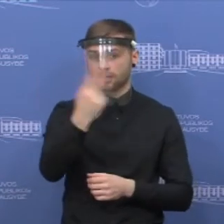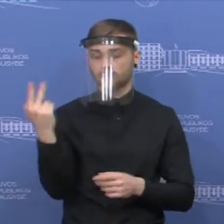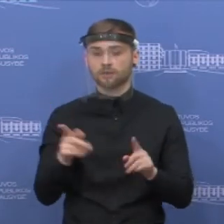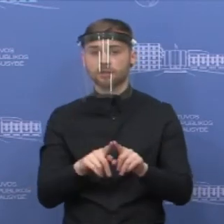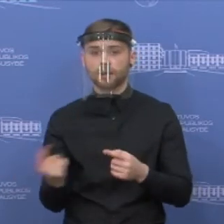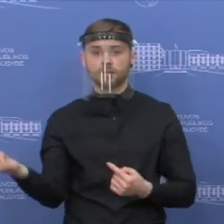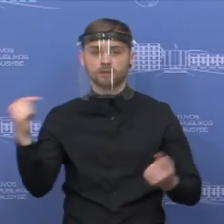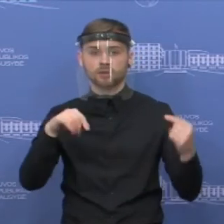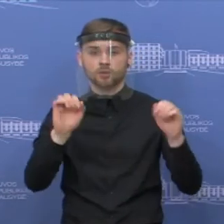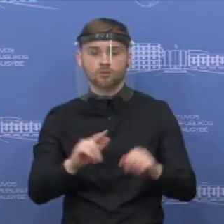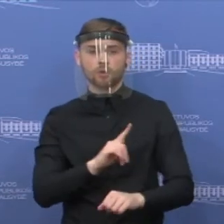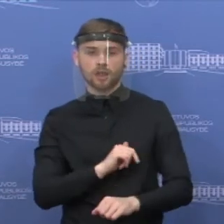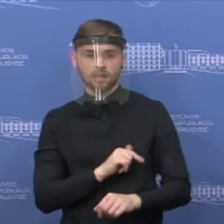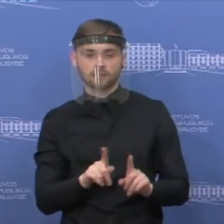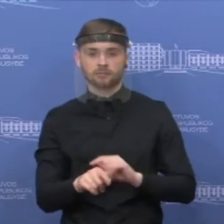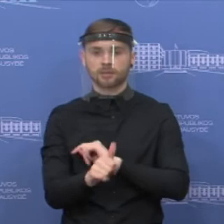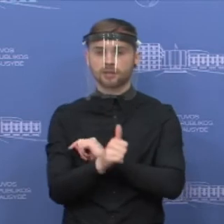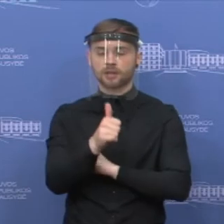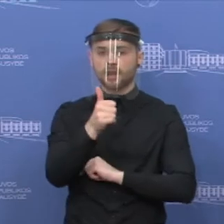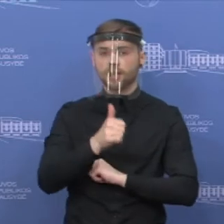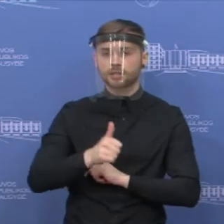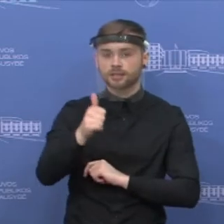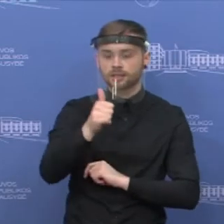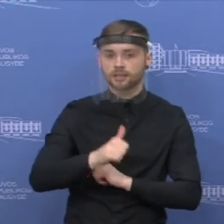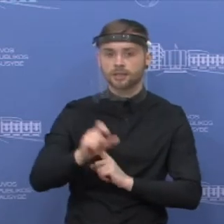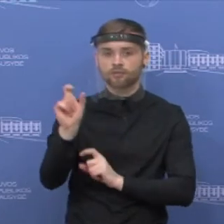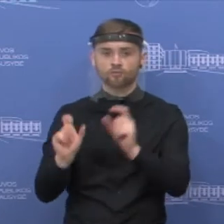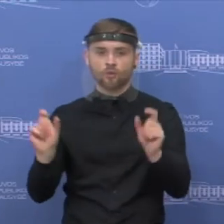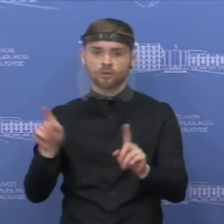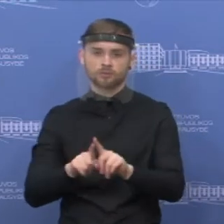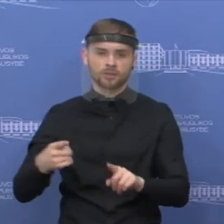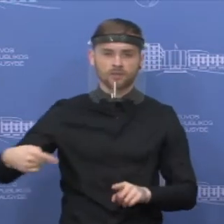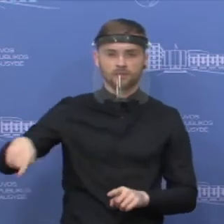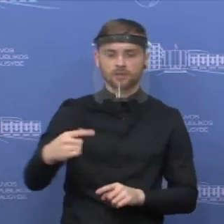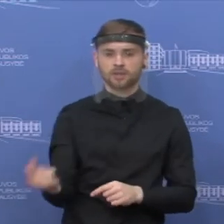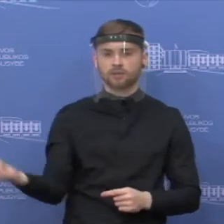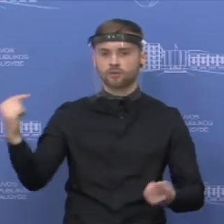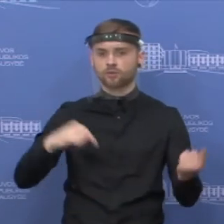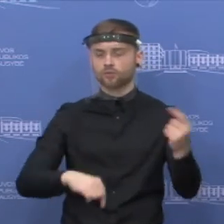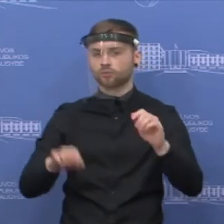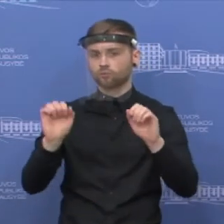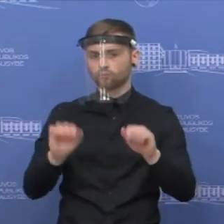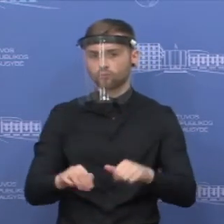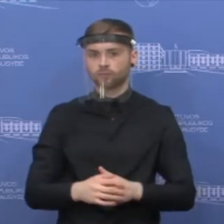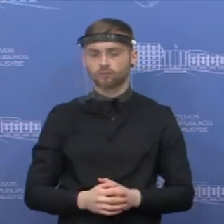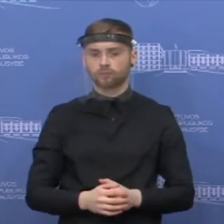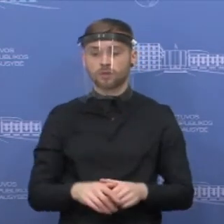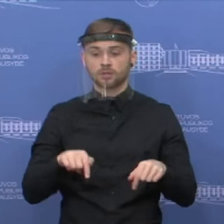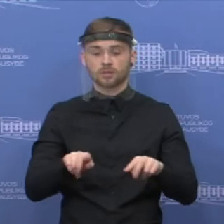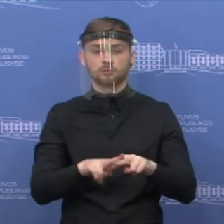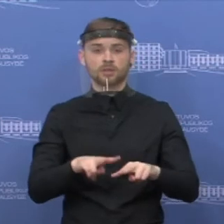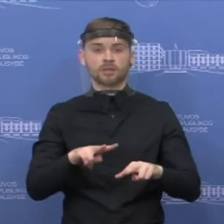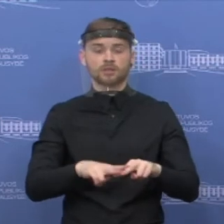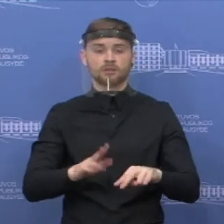Latvijos ir Estijos piliečiai. Taip šitiems piliečiams Lietuvos Respublikos teritorijoje taip pat